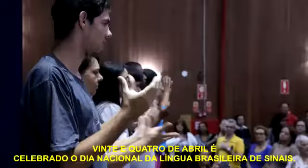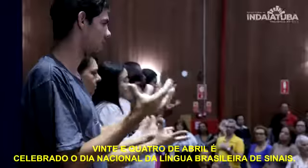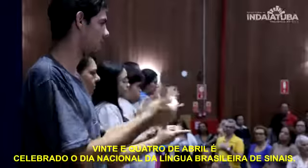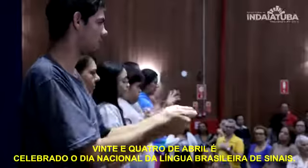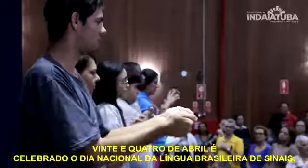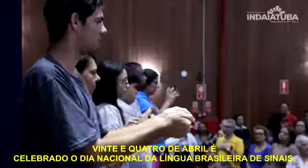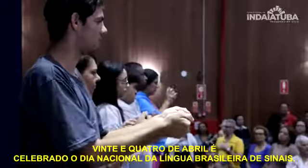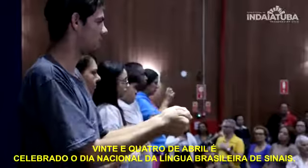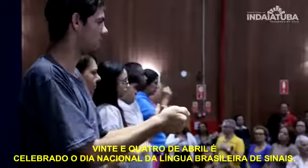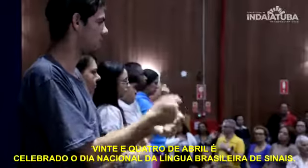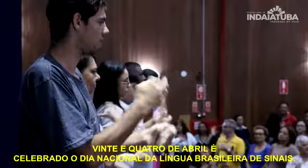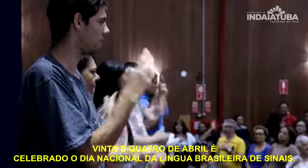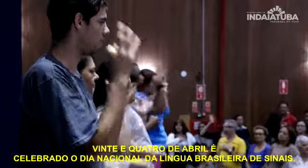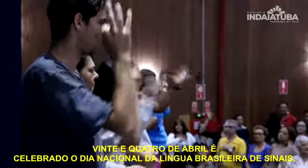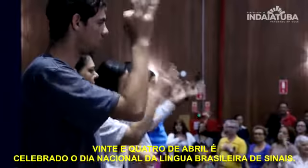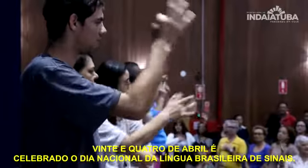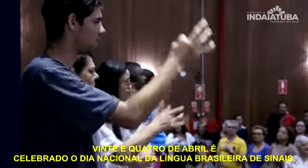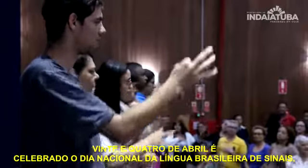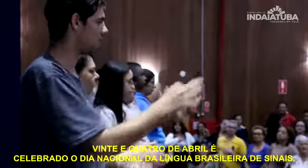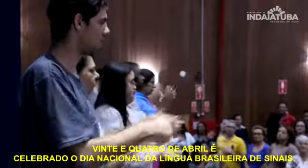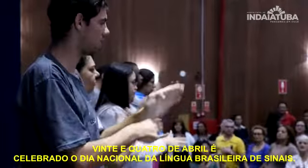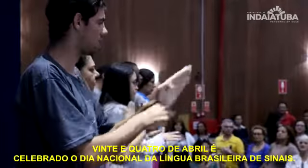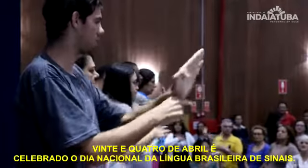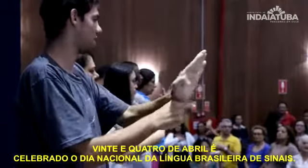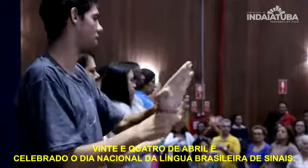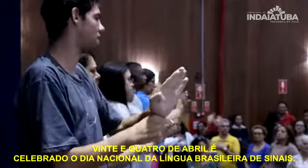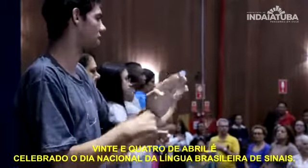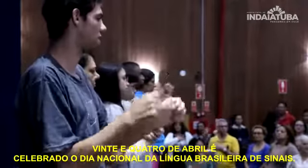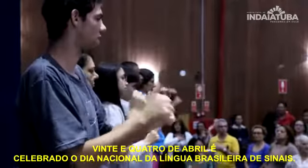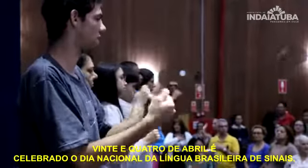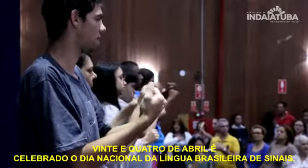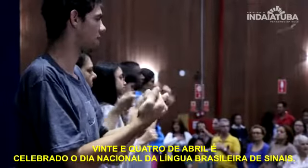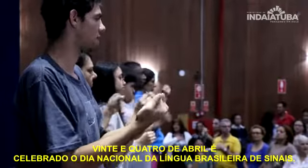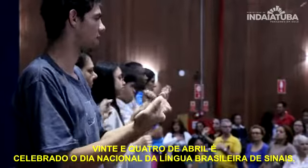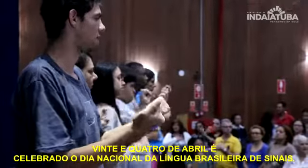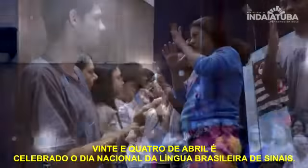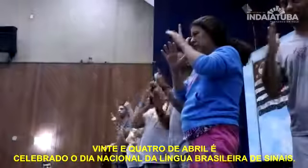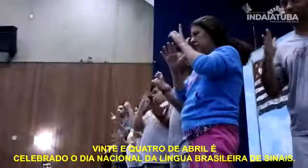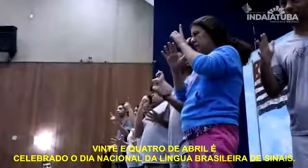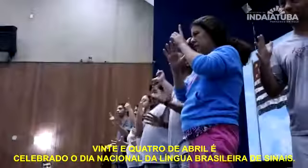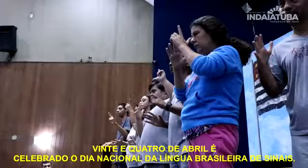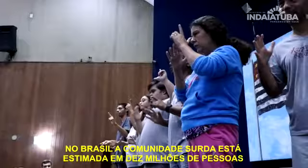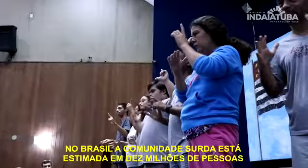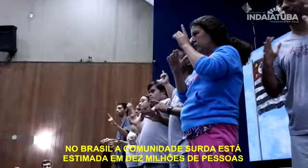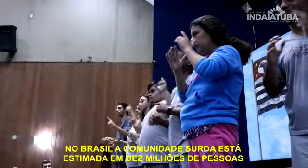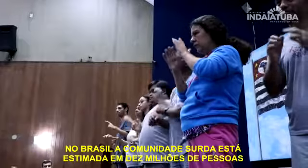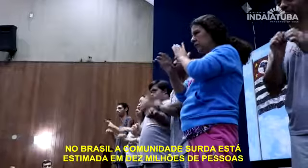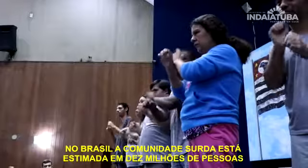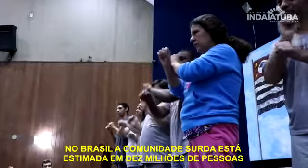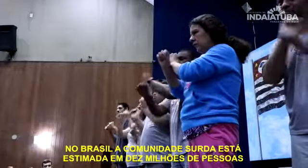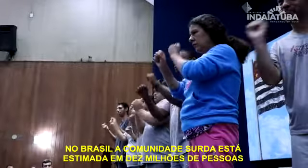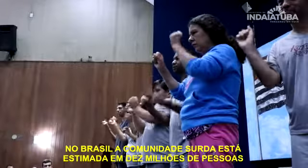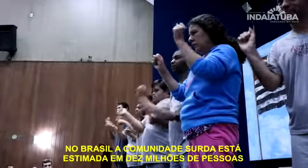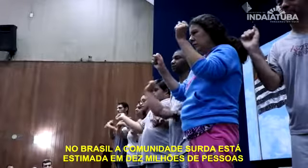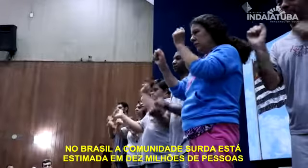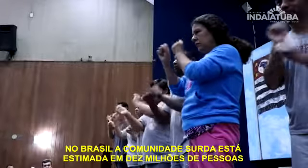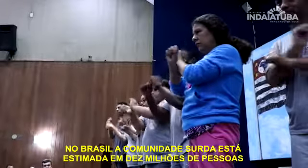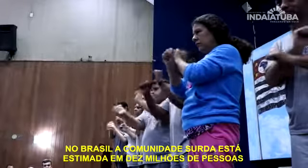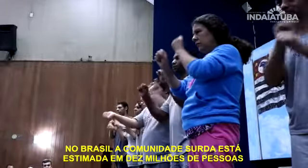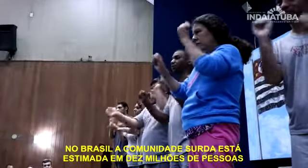24 de abril é celebrado o Dia Nacional da Língua Brasileira de Sinais. No Brasil, a comunidade surda está